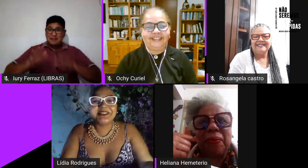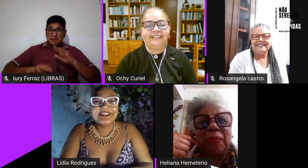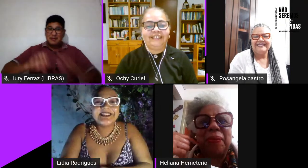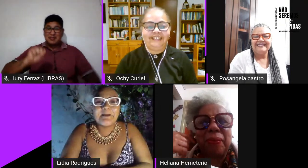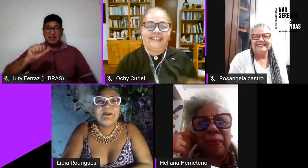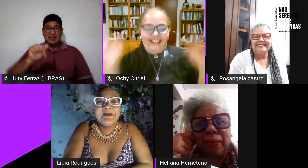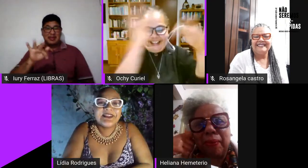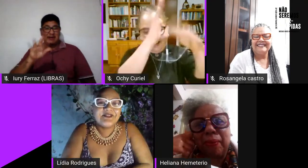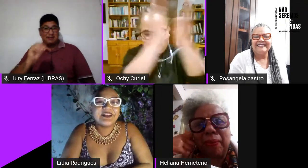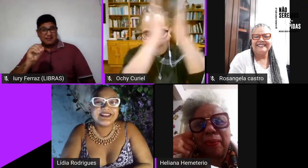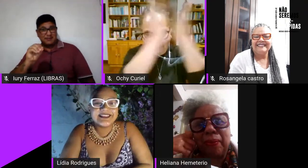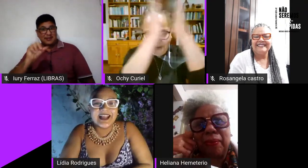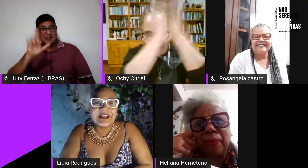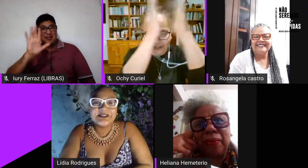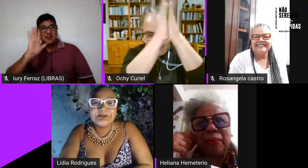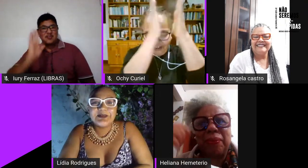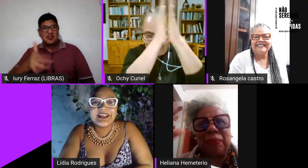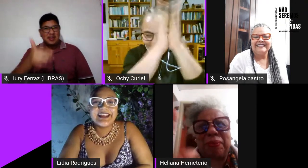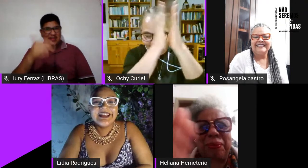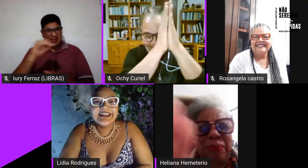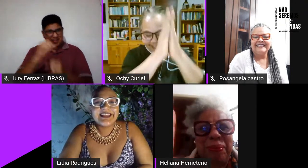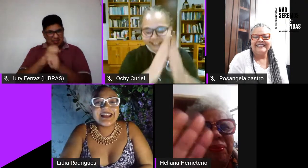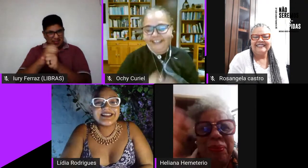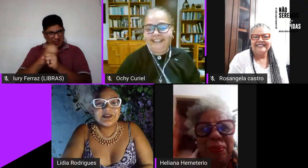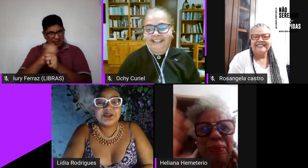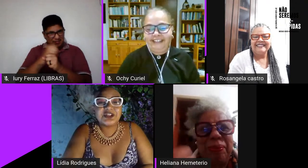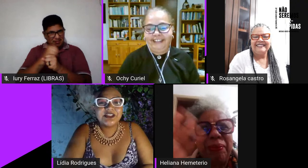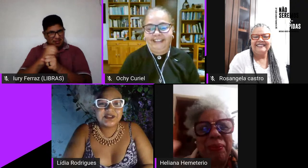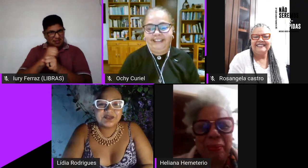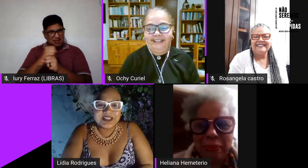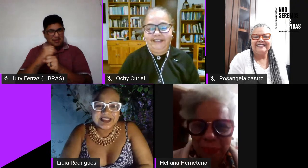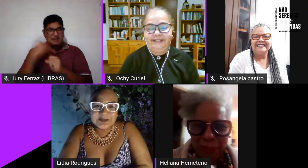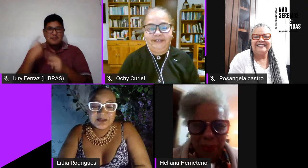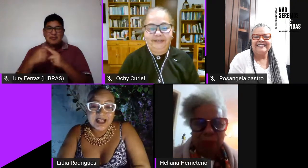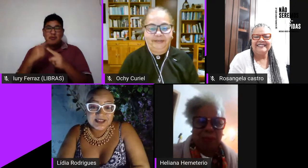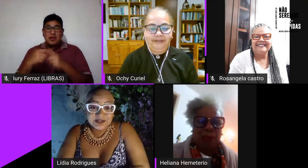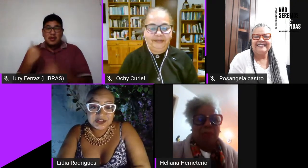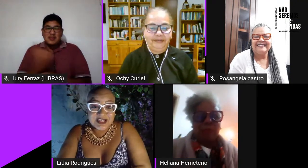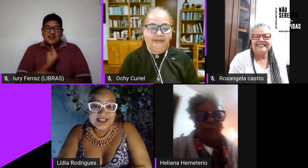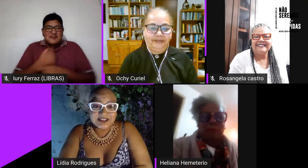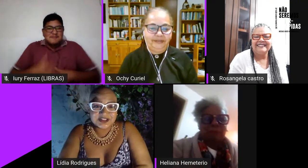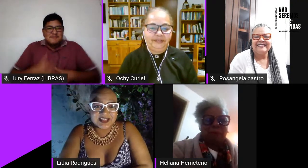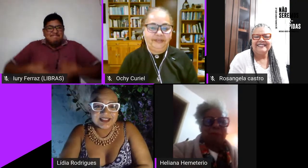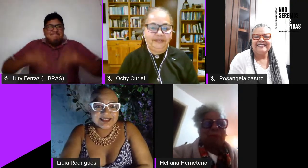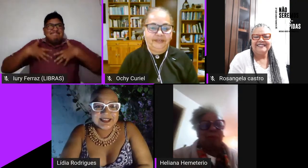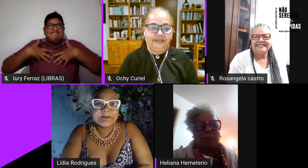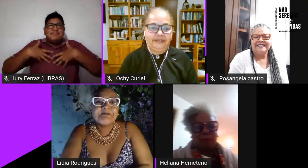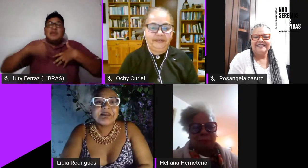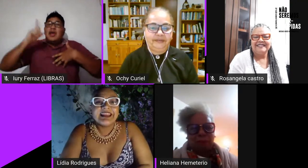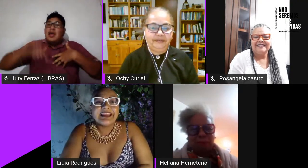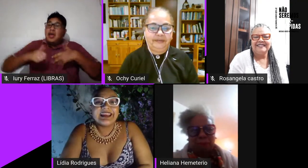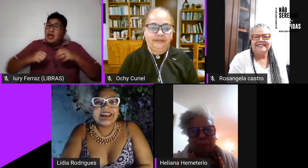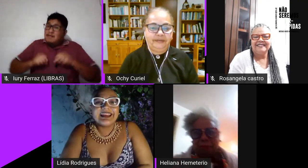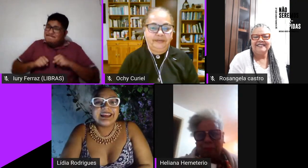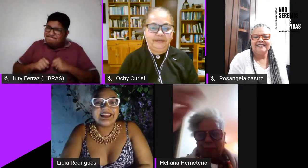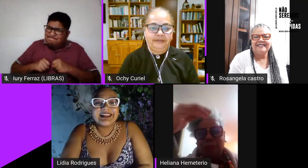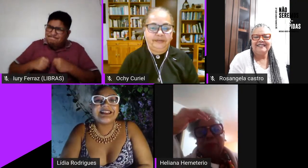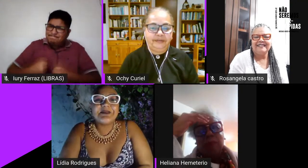e para a gente é muita felicidade porque dez anos de ativismo dez anos de resistência